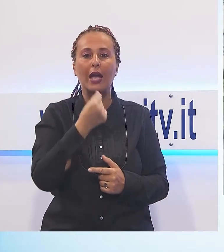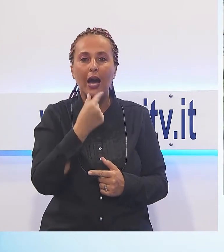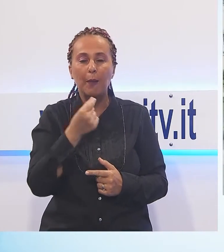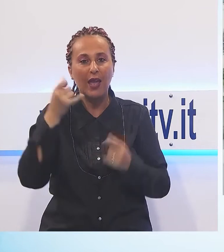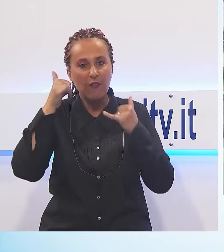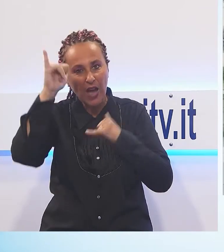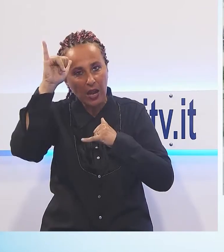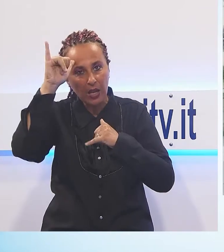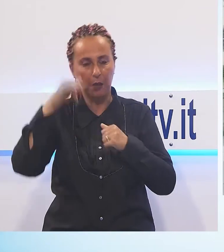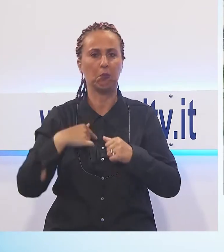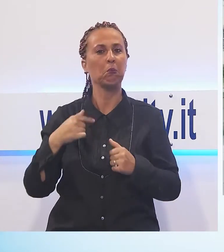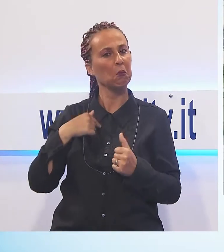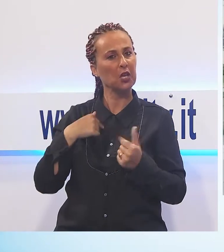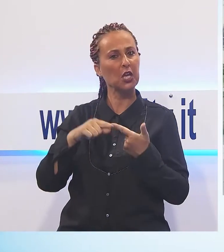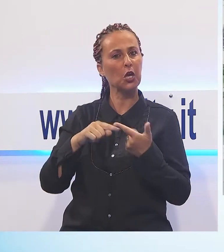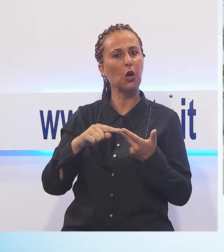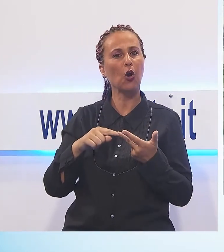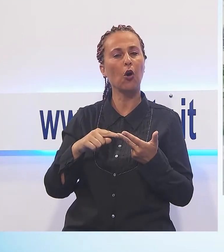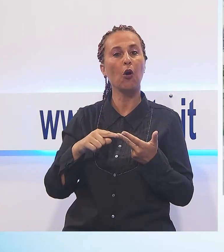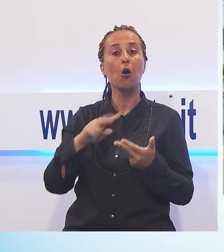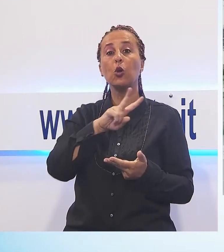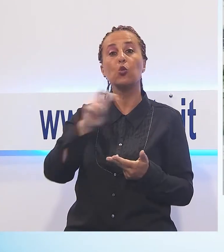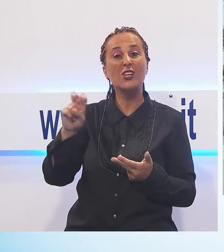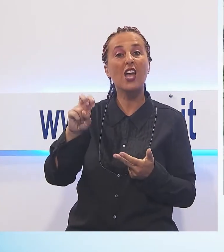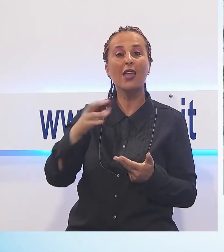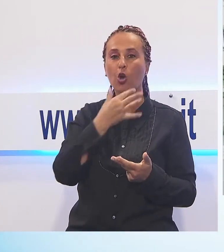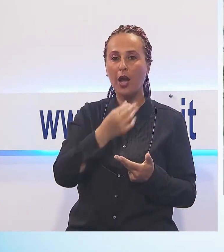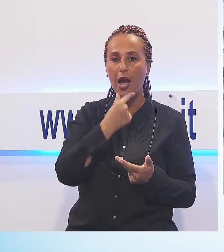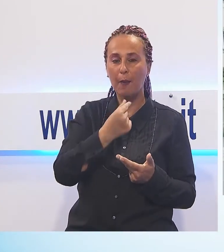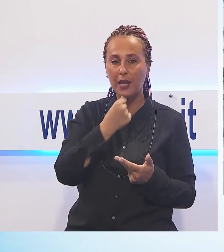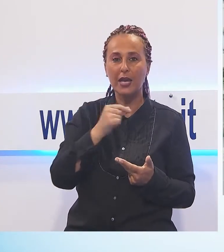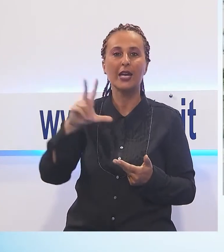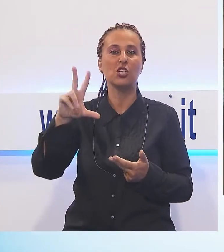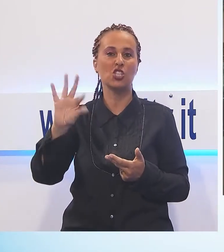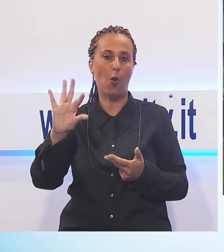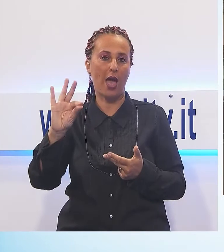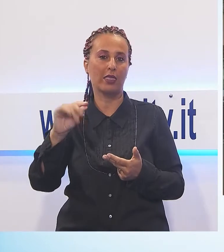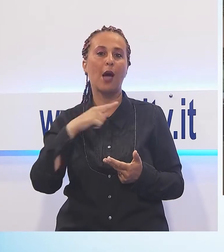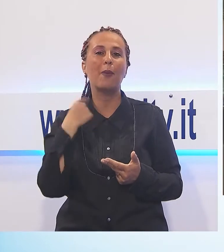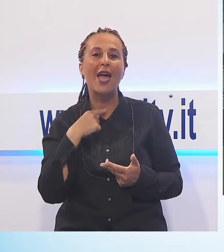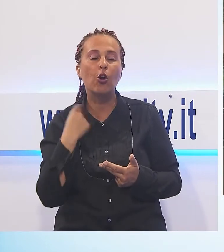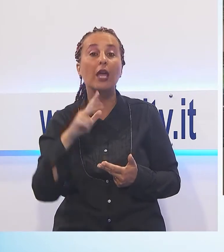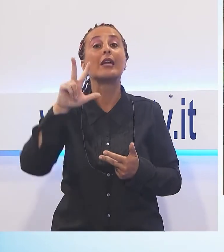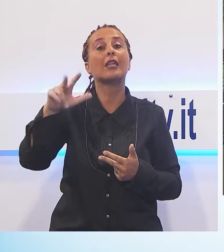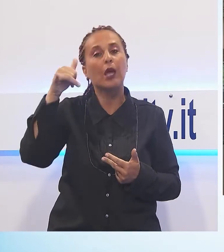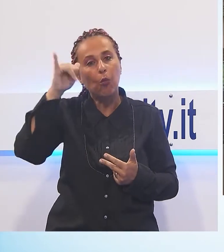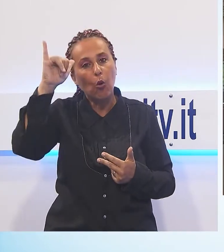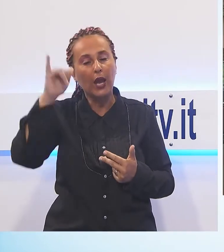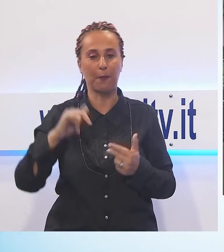vacche. Allora io vengo da Valgiano, ho 200 capri, 50 pecore e 3 mucche. Noi siamo in Cosina,